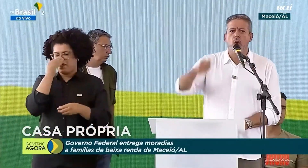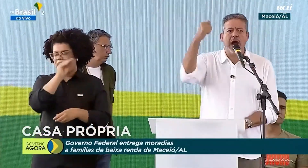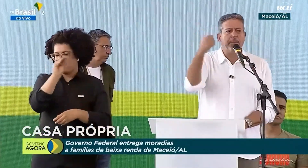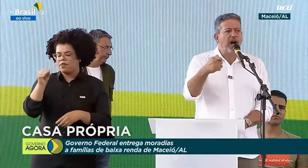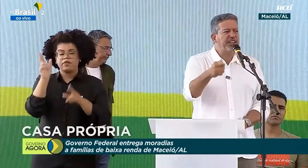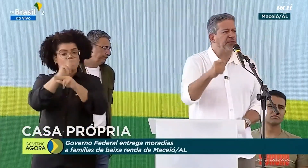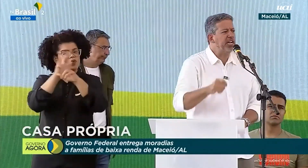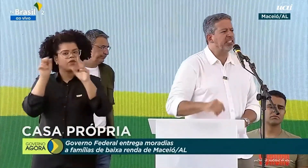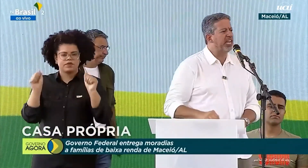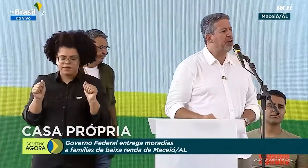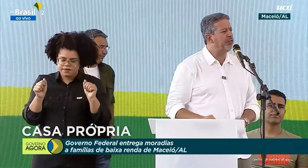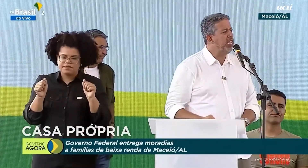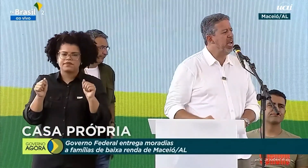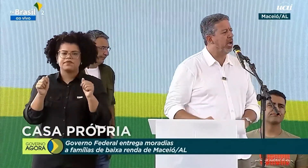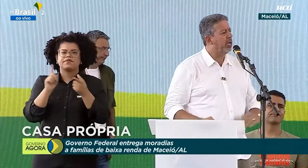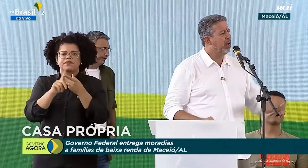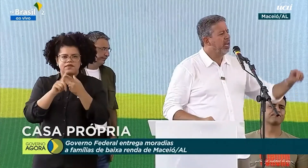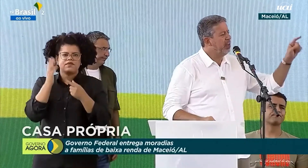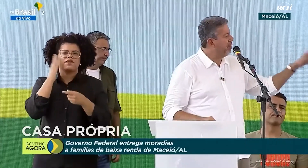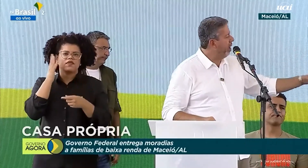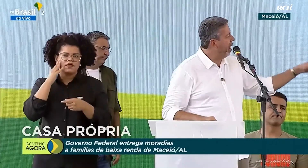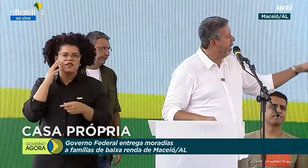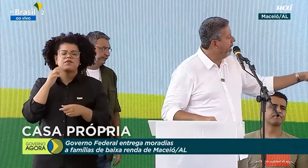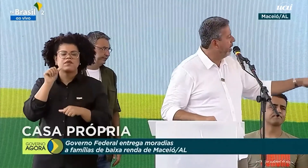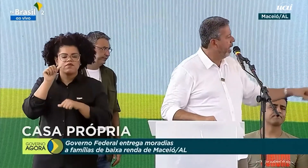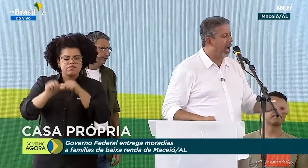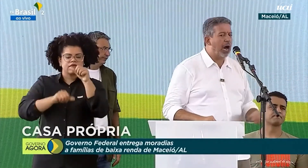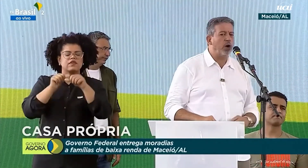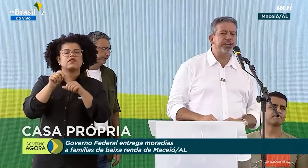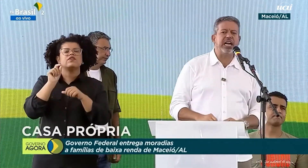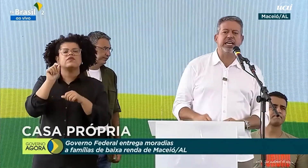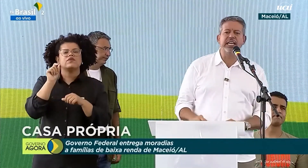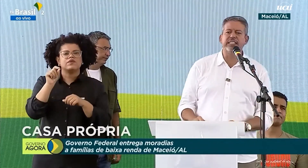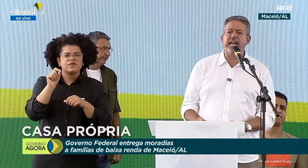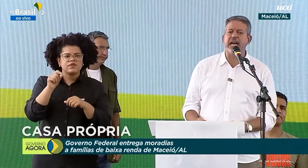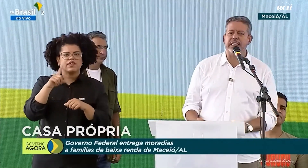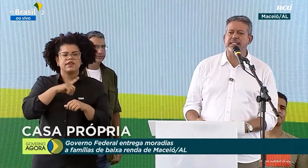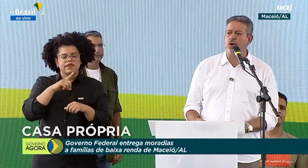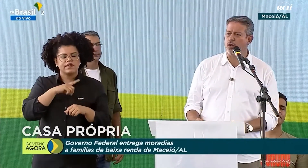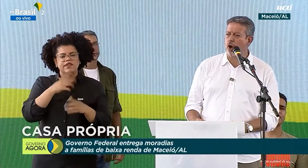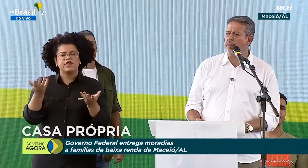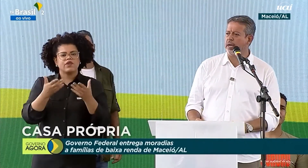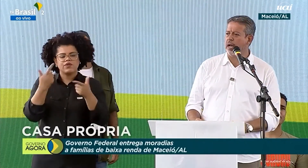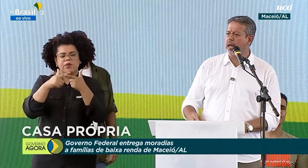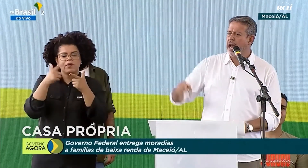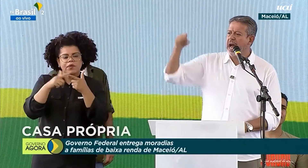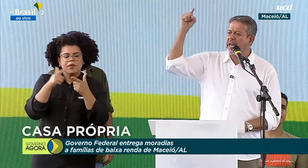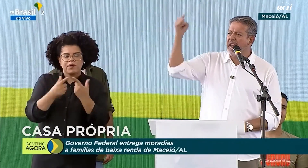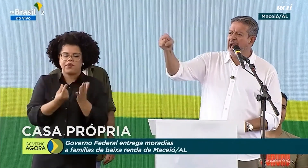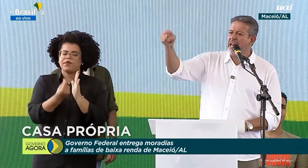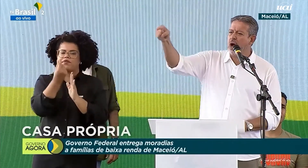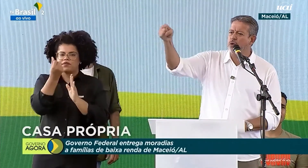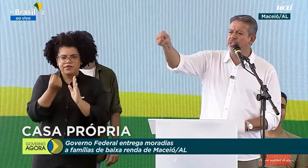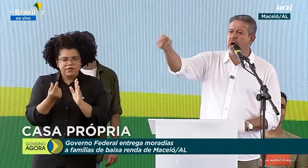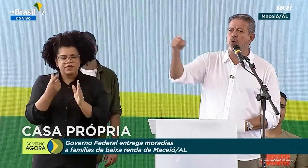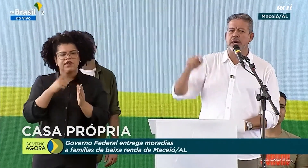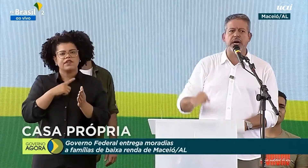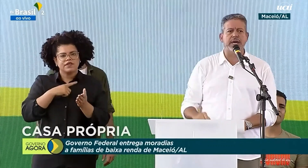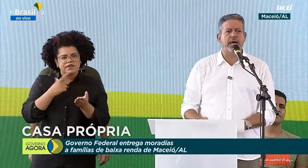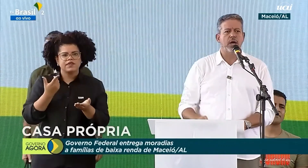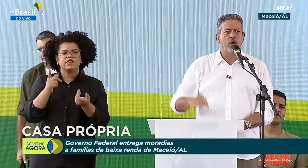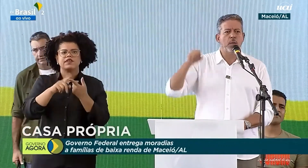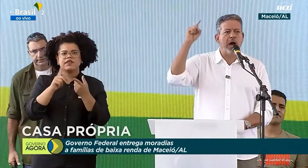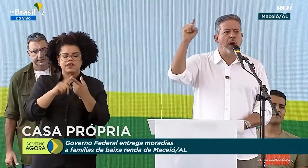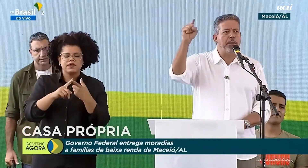o rebote financeiro vinha e veio aí a outra crise que é a crise econômica. A guerra na Rússia e na